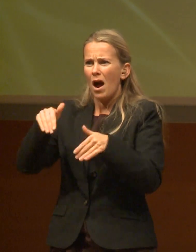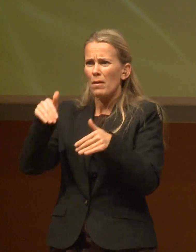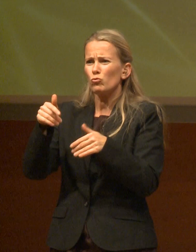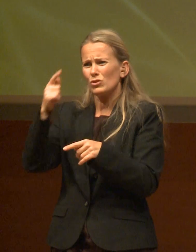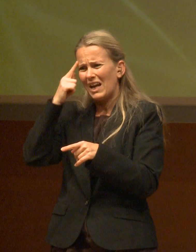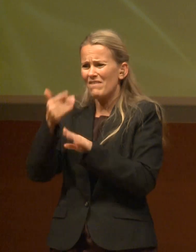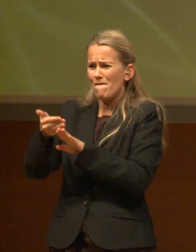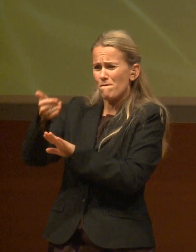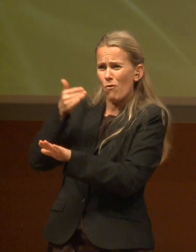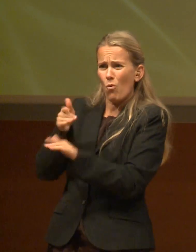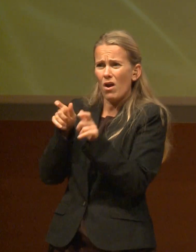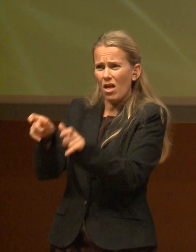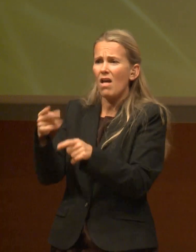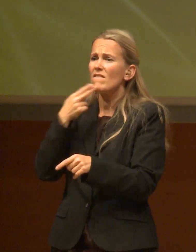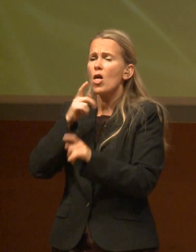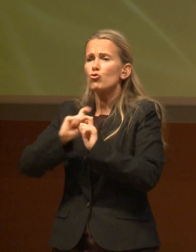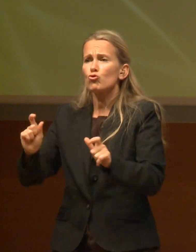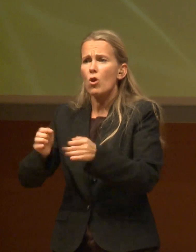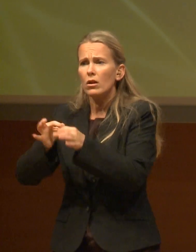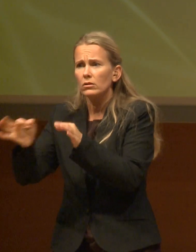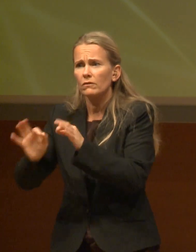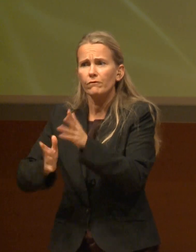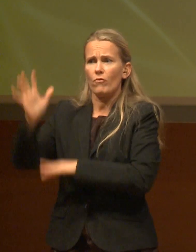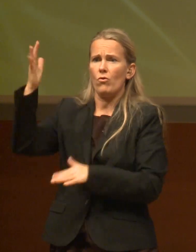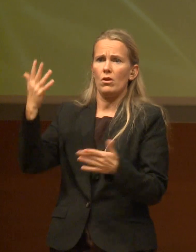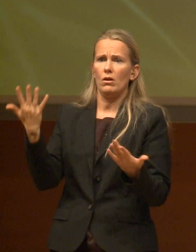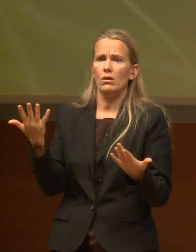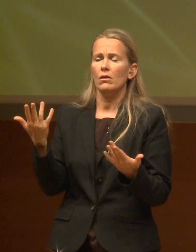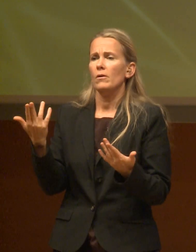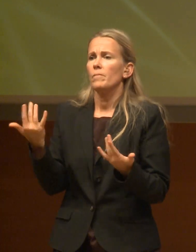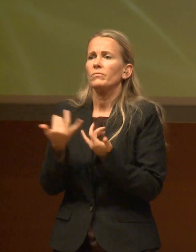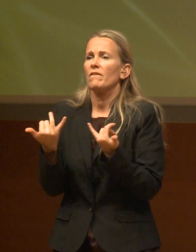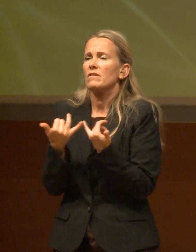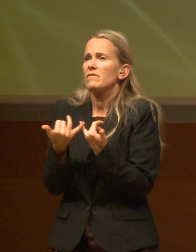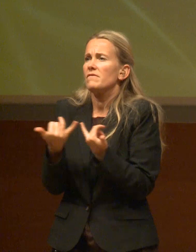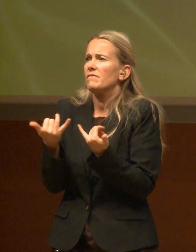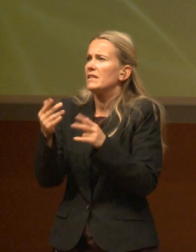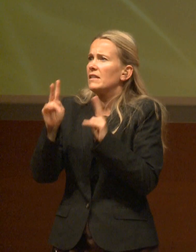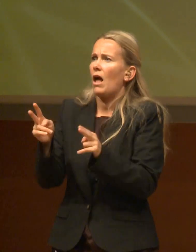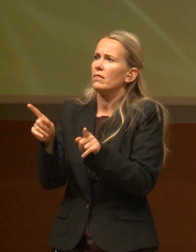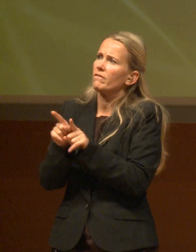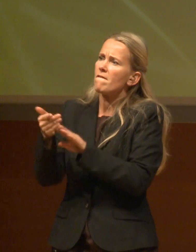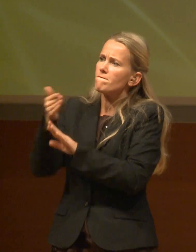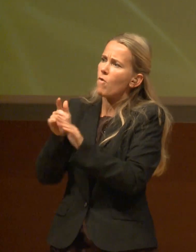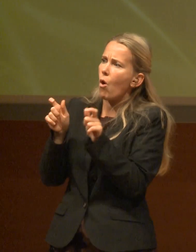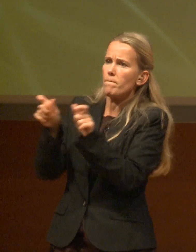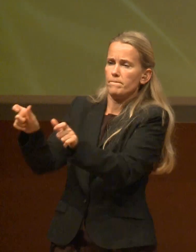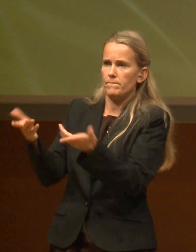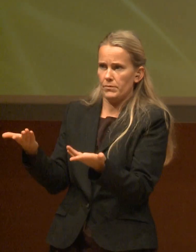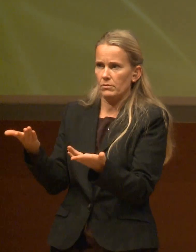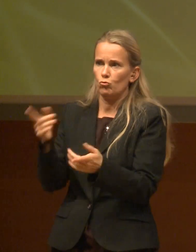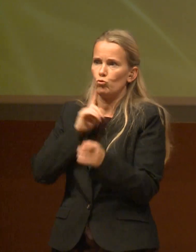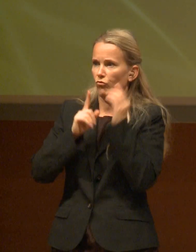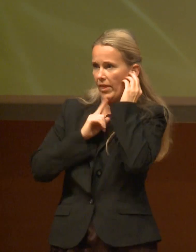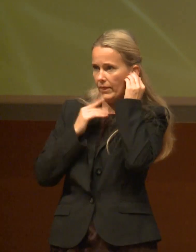Prävention denken, an die Frage, wer sind die Brandstifter, wie kann man sozusagen hier vorbeugend handeln. Das passiert zu